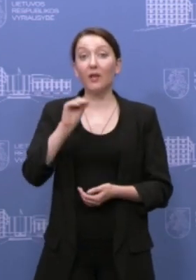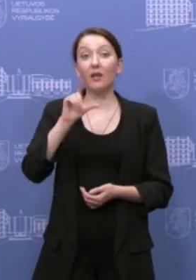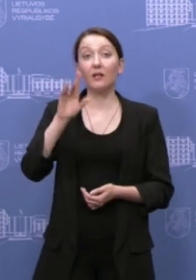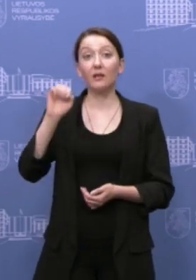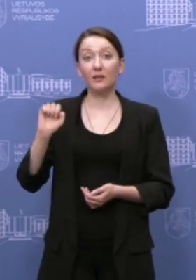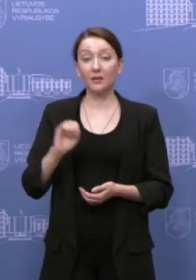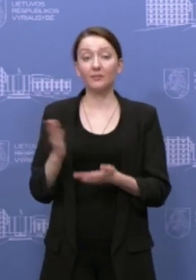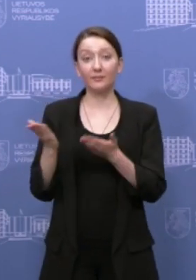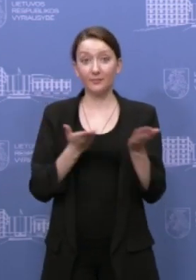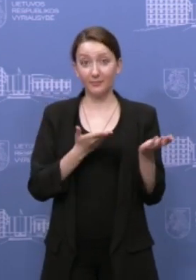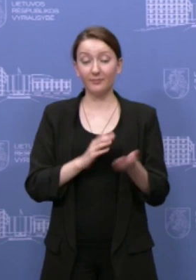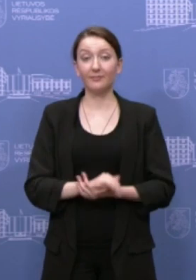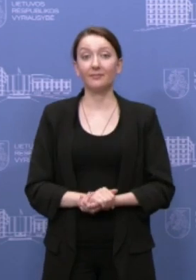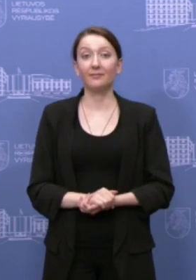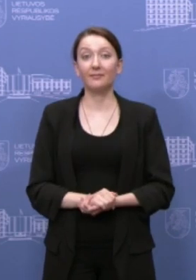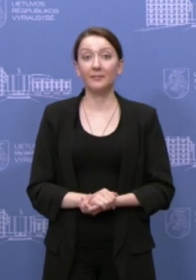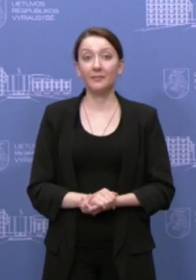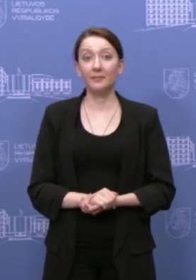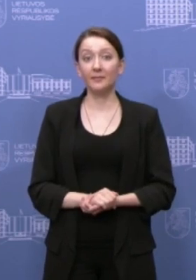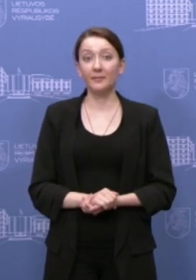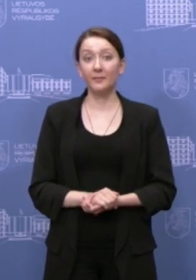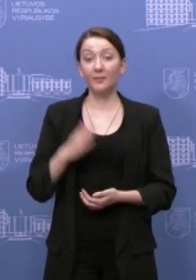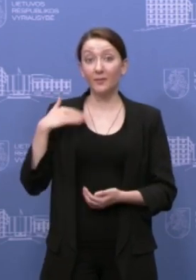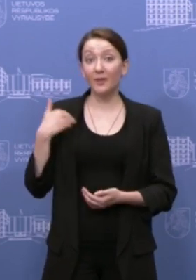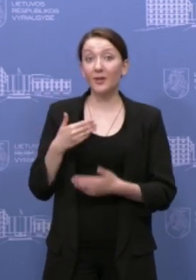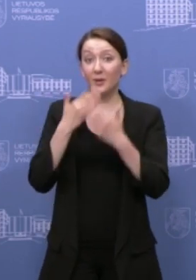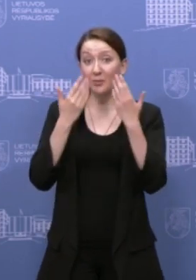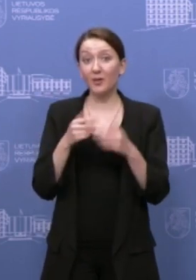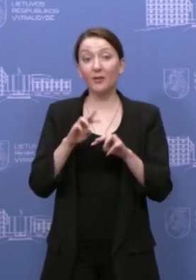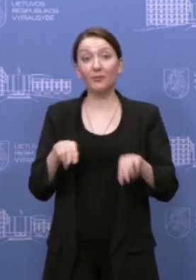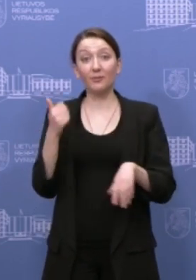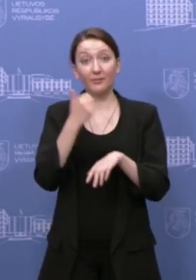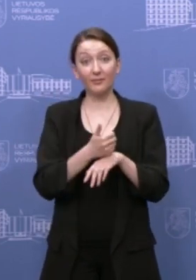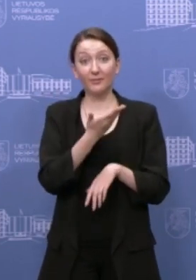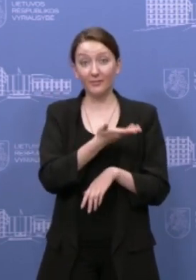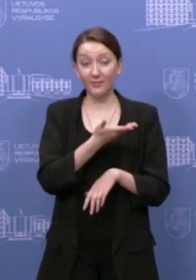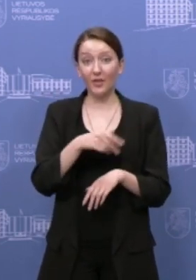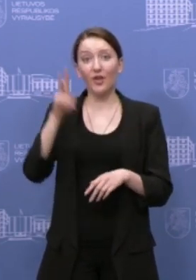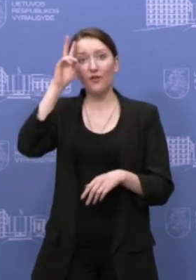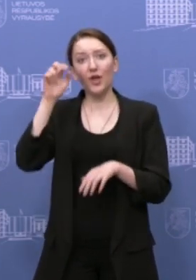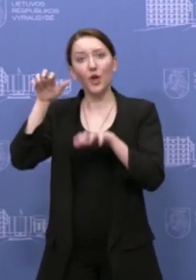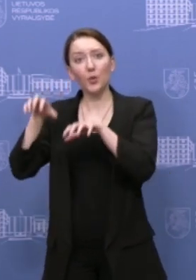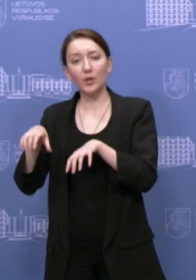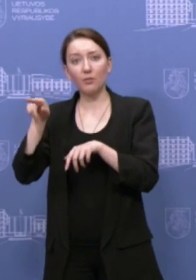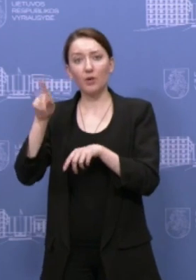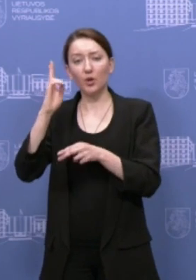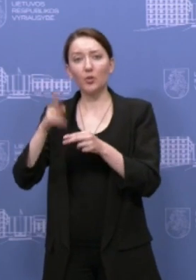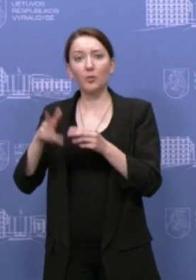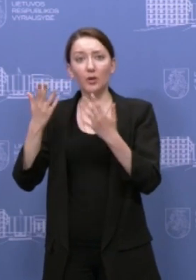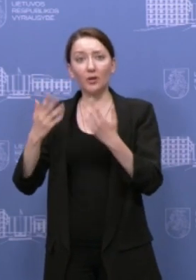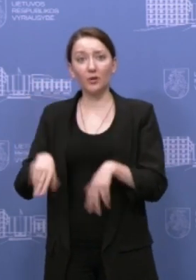Elta Gailė, Jero Ševičiutė, prašau. Labadiena, premjera. Vyriausybė nusprendė